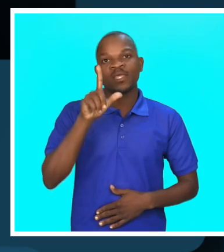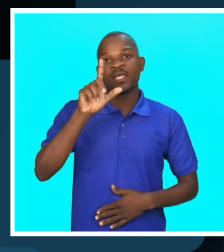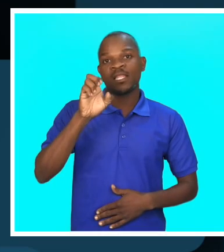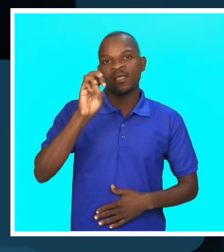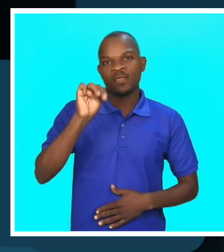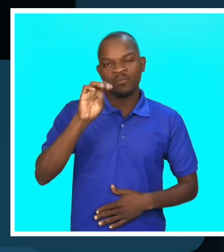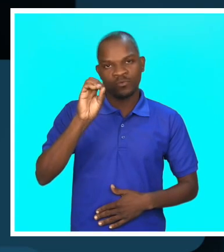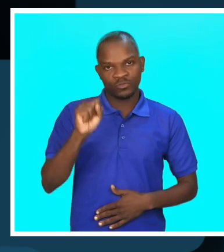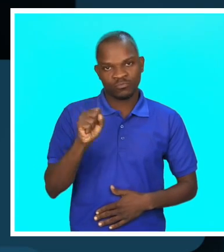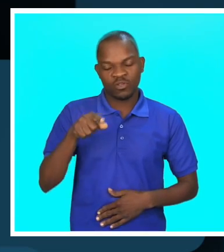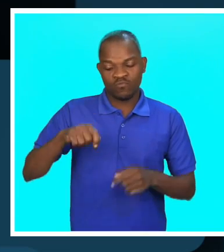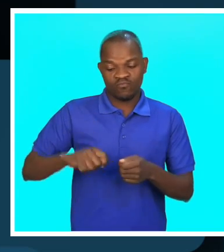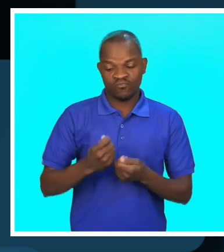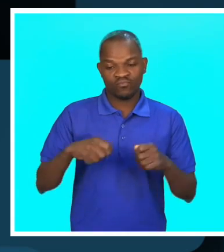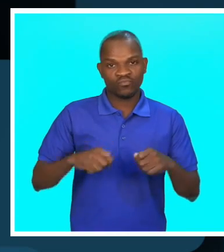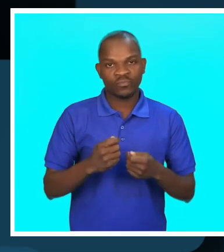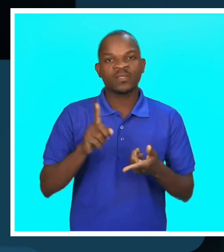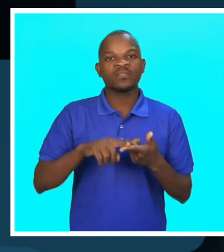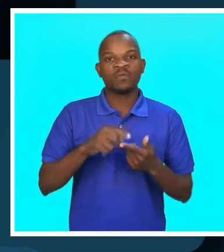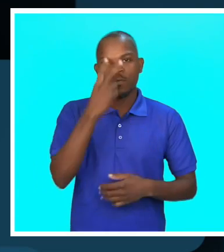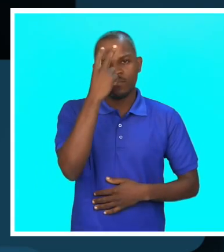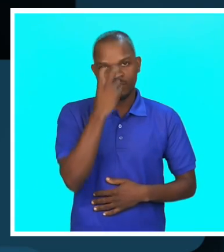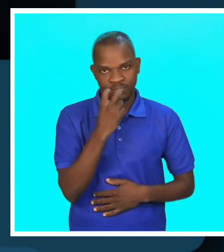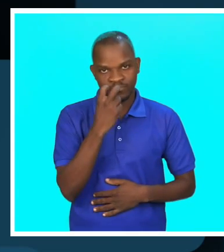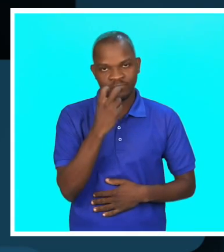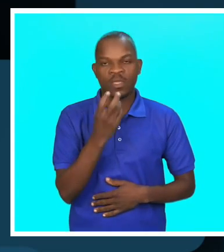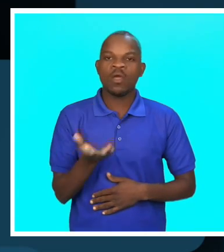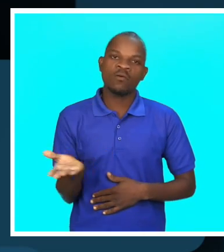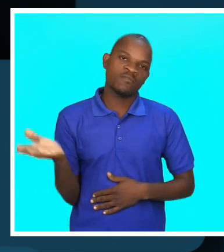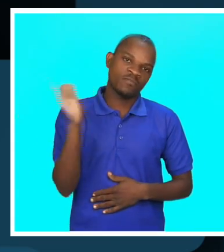ela é artesã e tem deficiência visual. Vamos acompanhar?